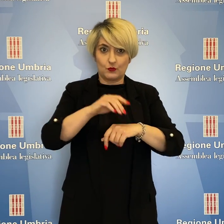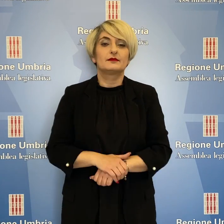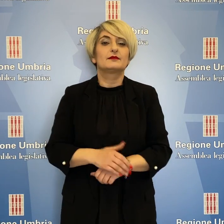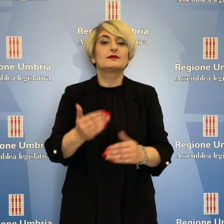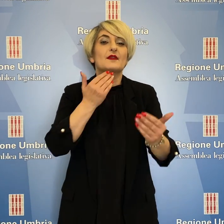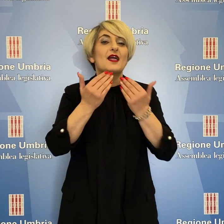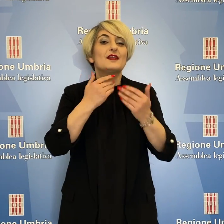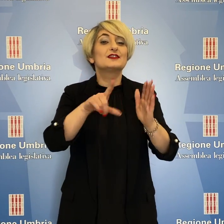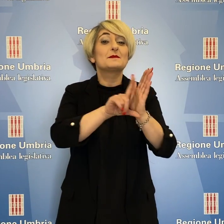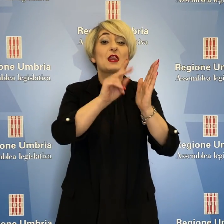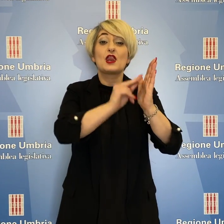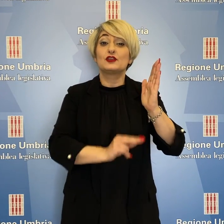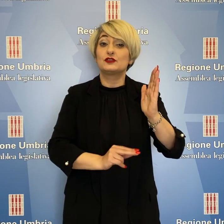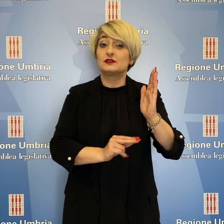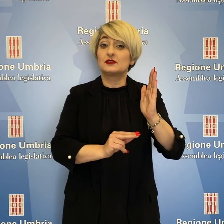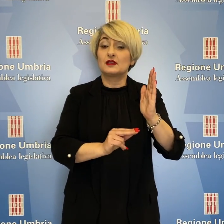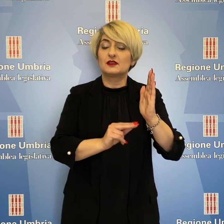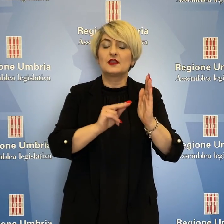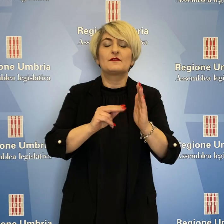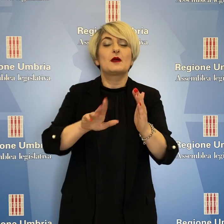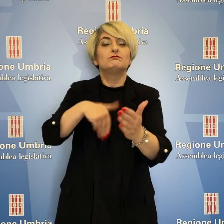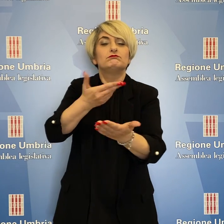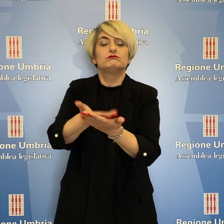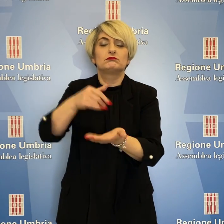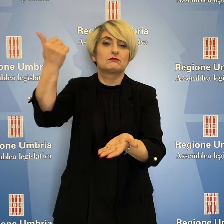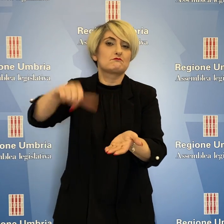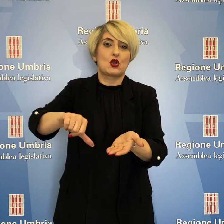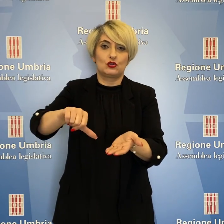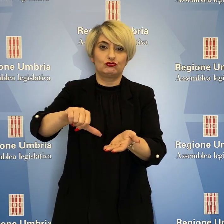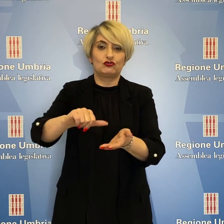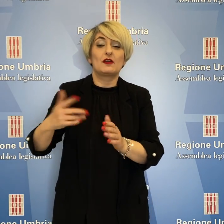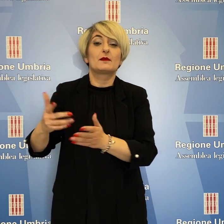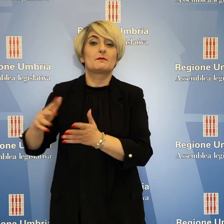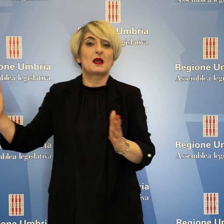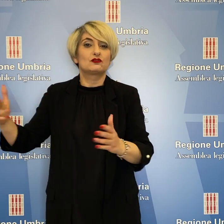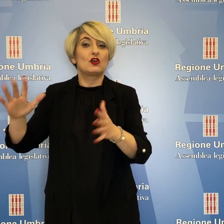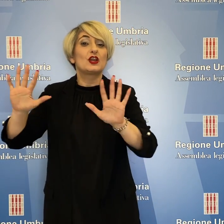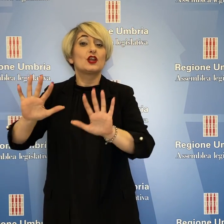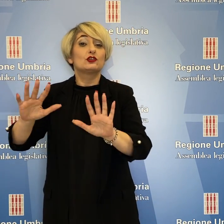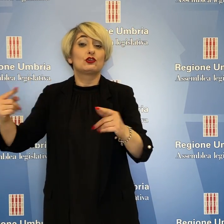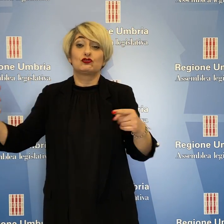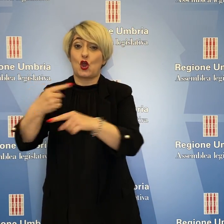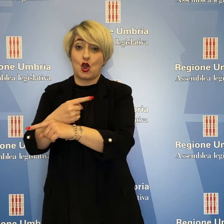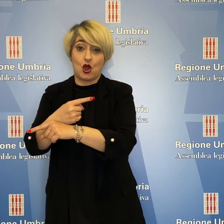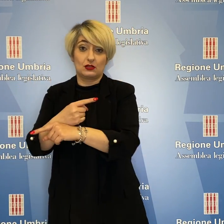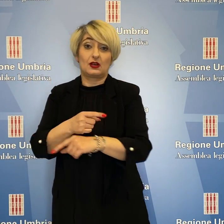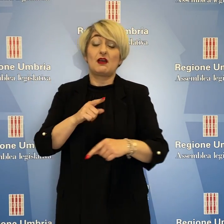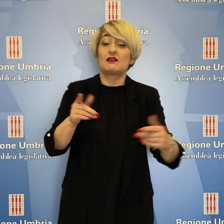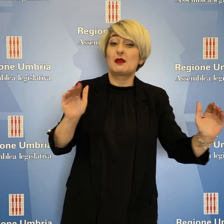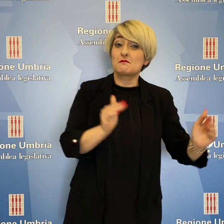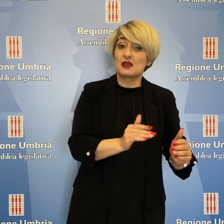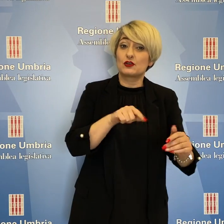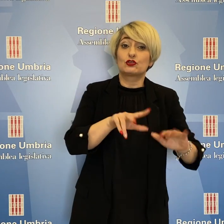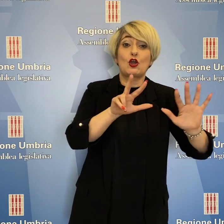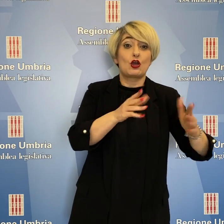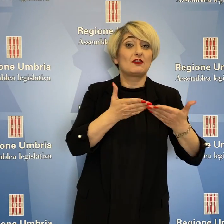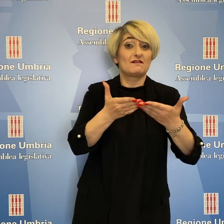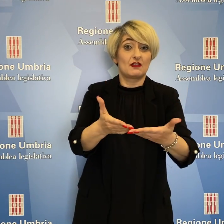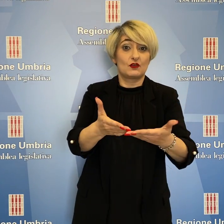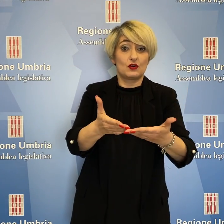L'Assemblea Legislativa ha invece bocciato, con dieci voti contrari della maggioranza e otto favorevoli delle opposizioni,